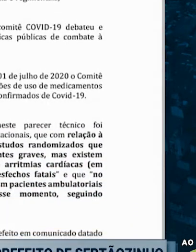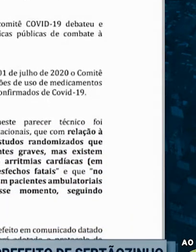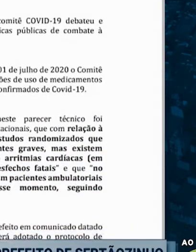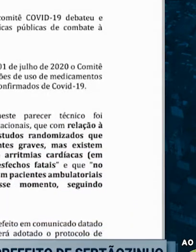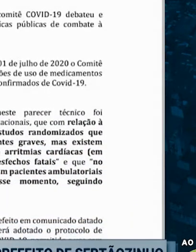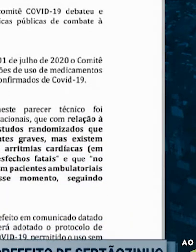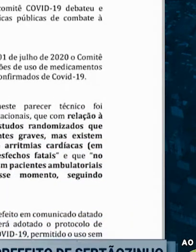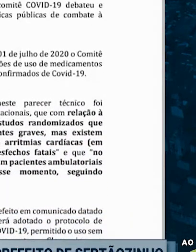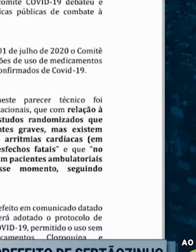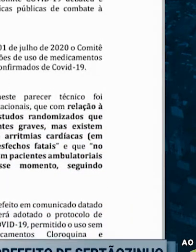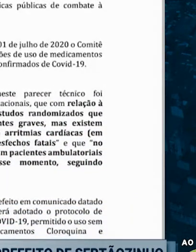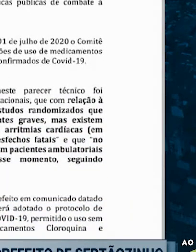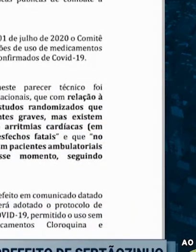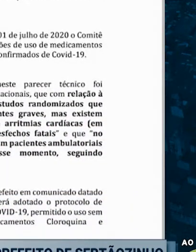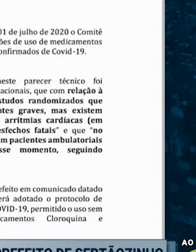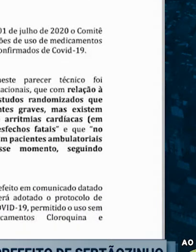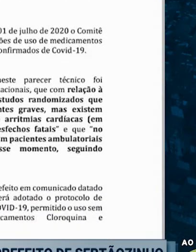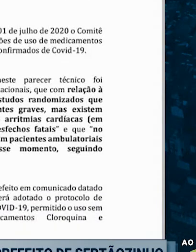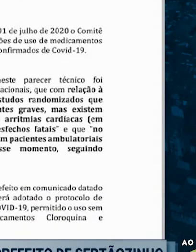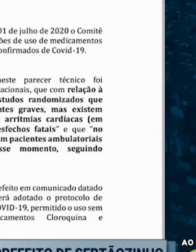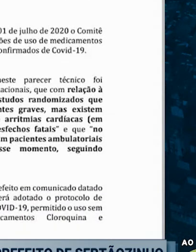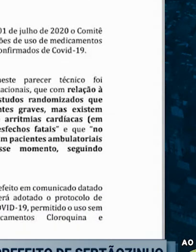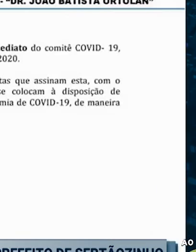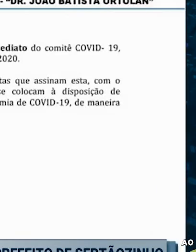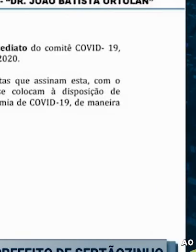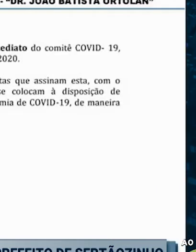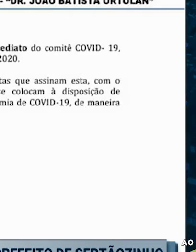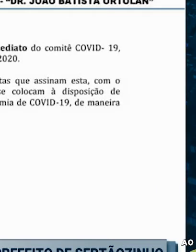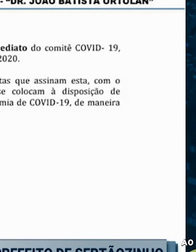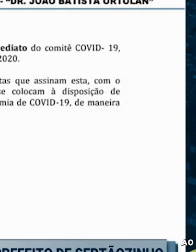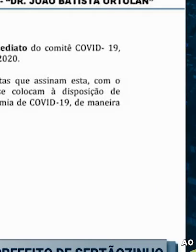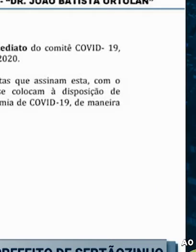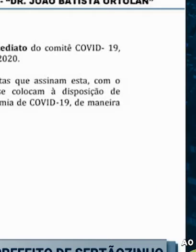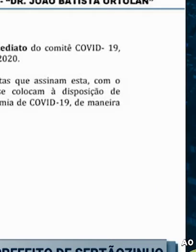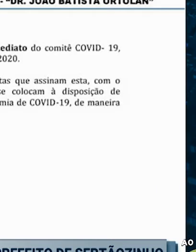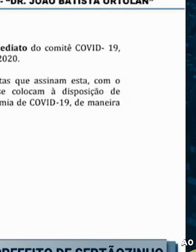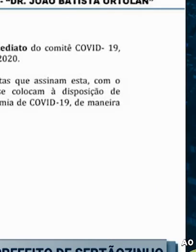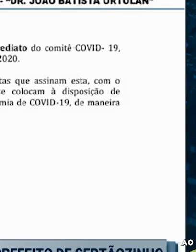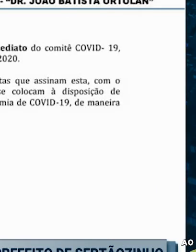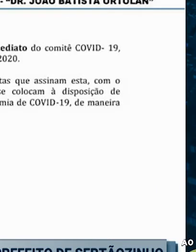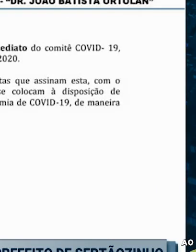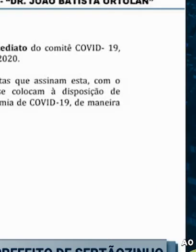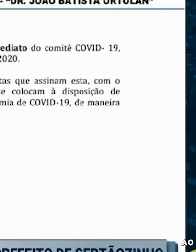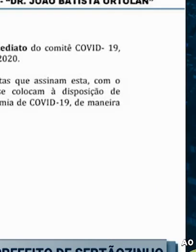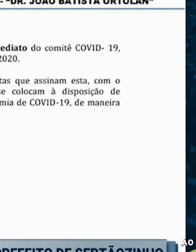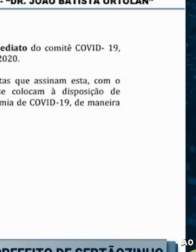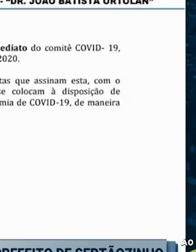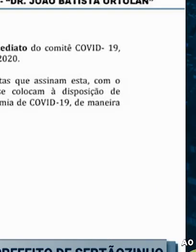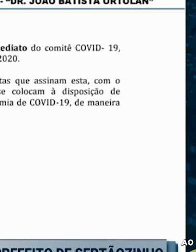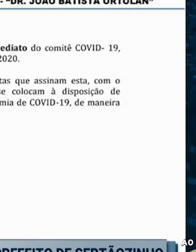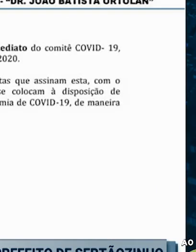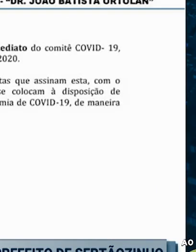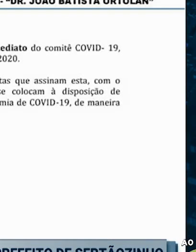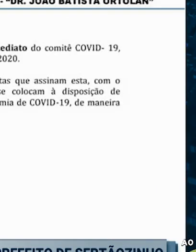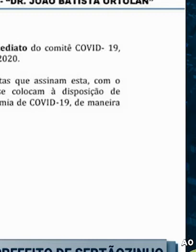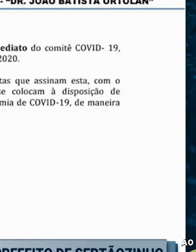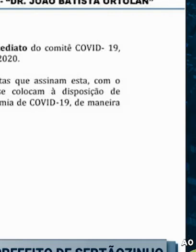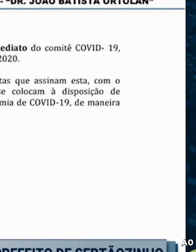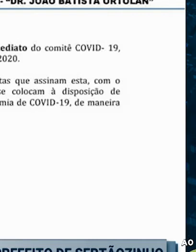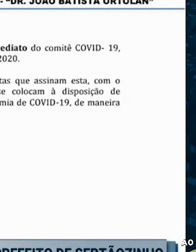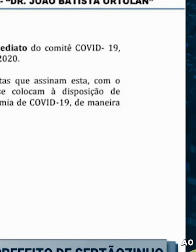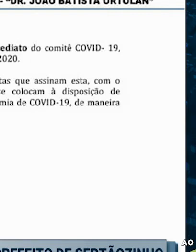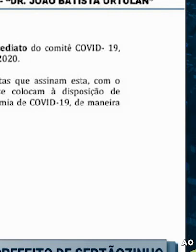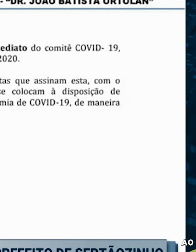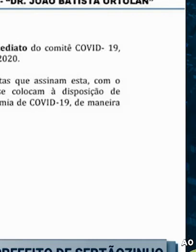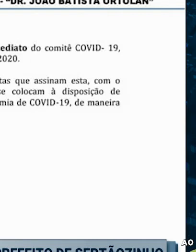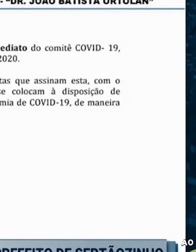como eu disse, o prefeito falou sobre o uso também da azitromicina para tratamento dos pacientes mediante a prescrição médica. Ele